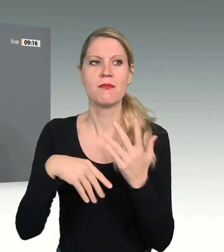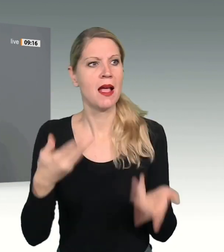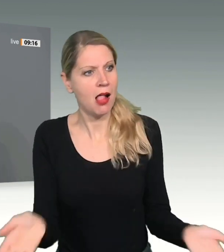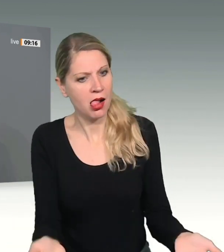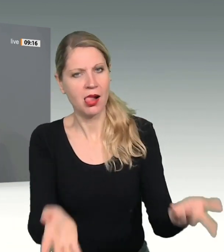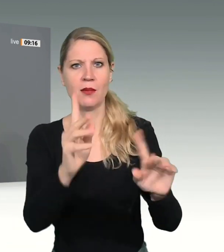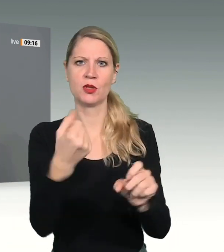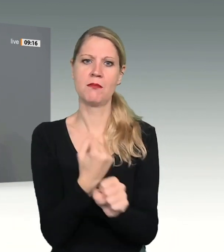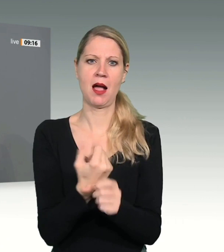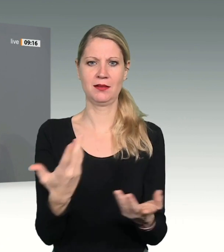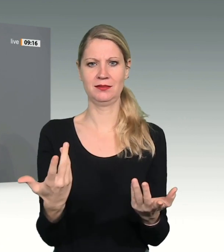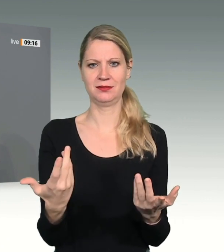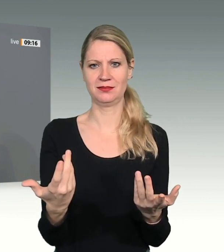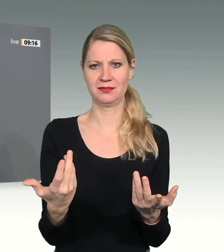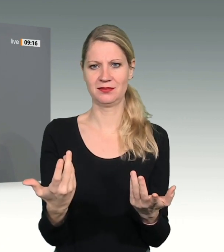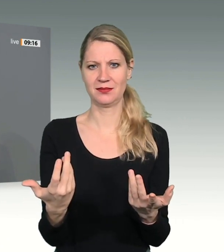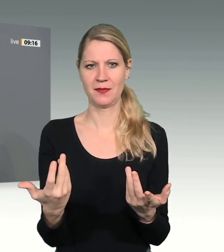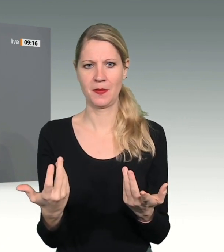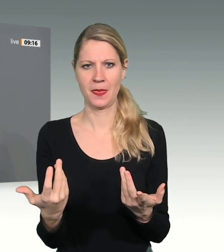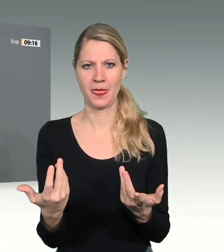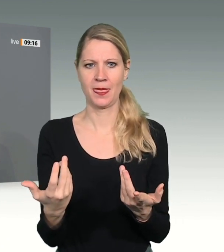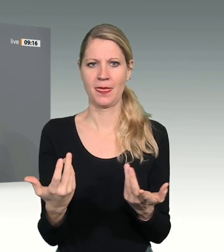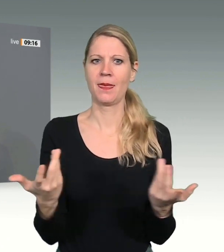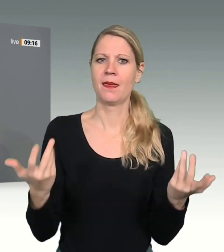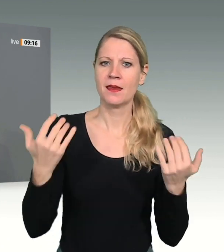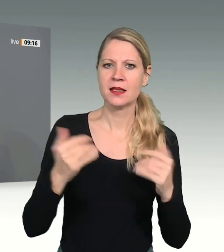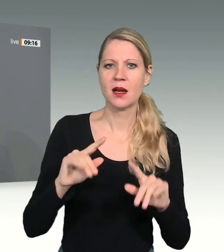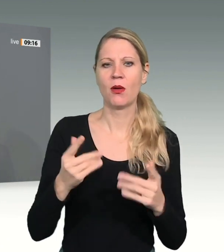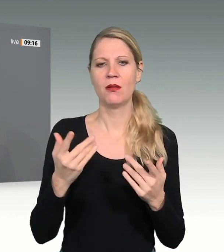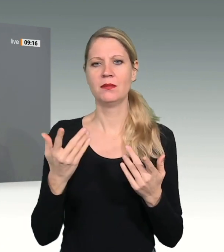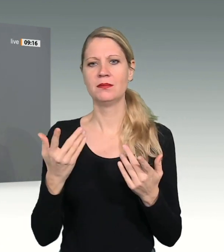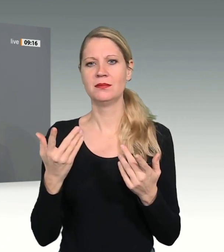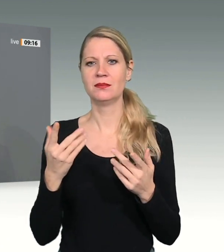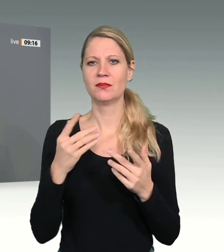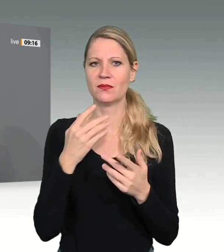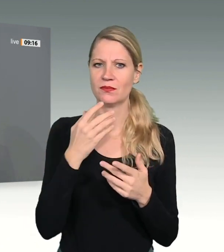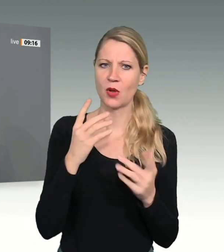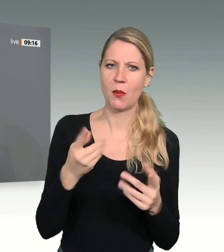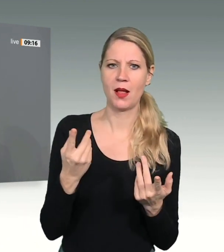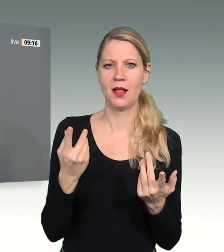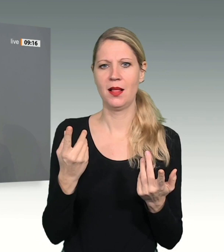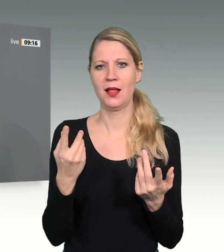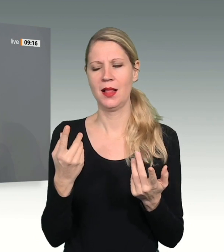warum in der freiheitlichen Gesellschaft Prozesse oft langsam verlaufen wurde.